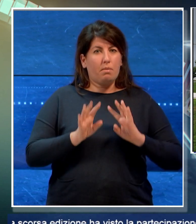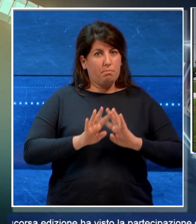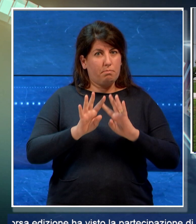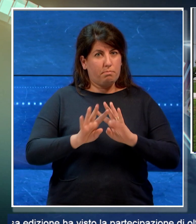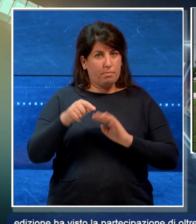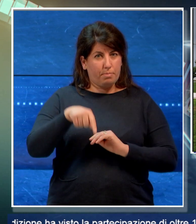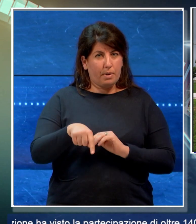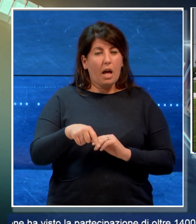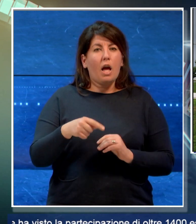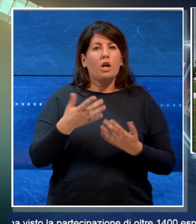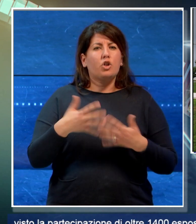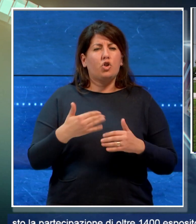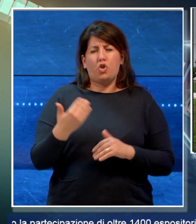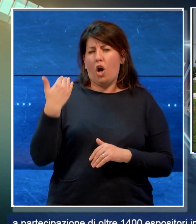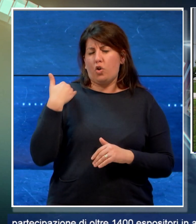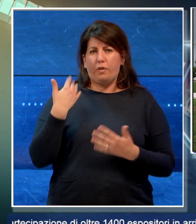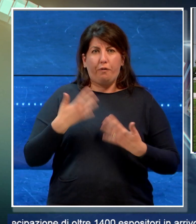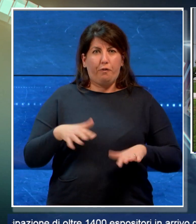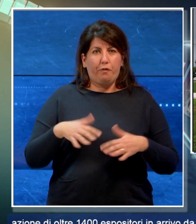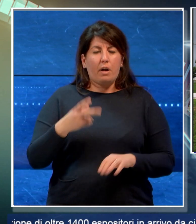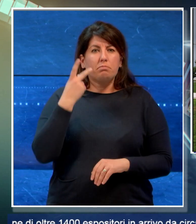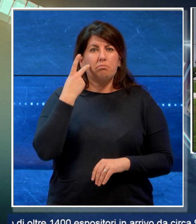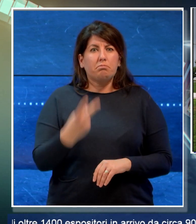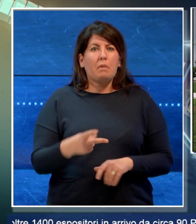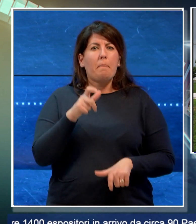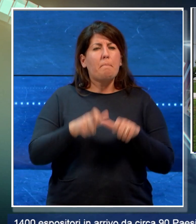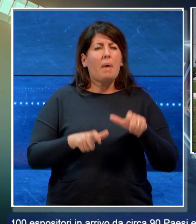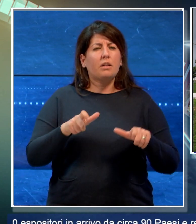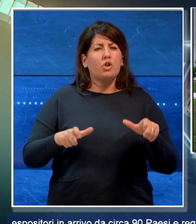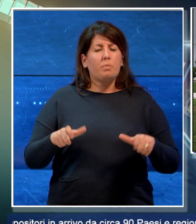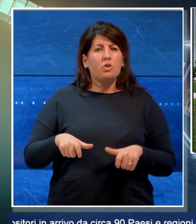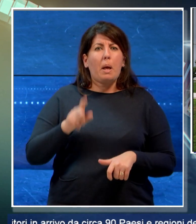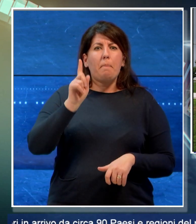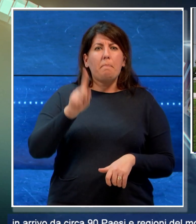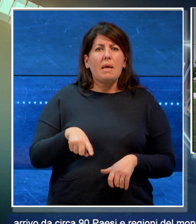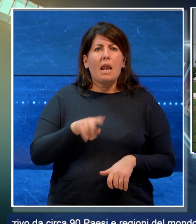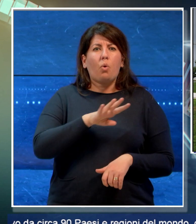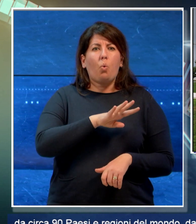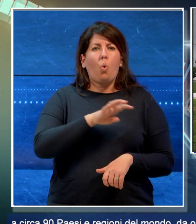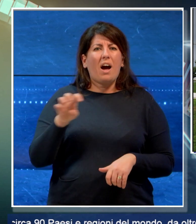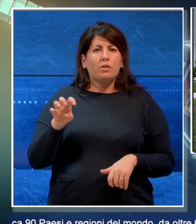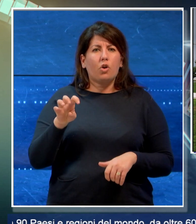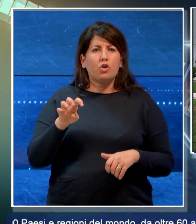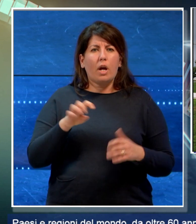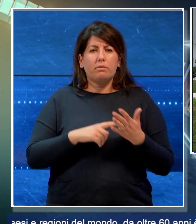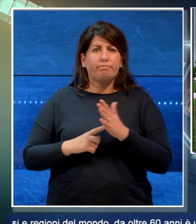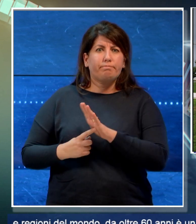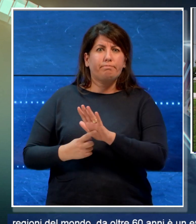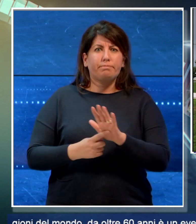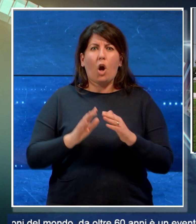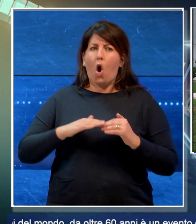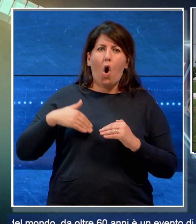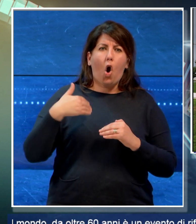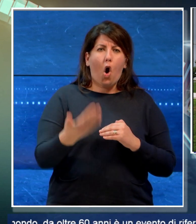edizione ha visto la partecipazione di oltre 1.400 espositori